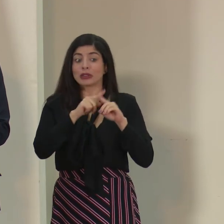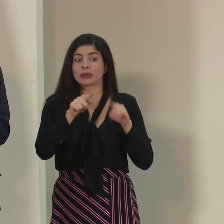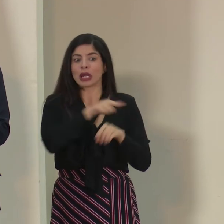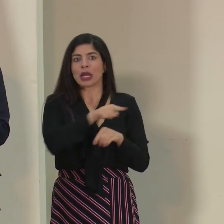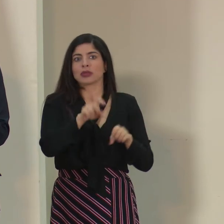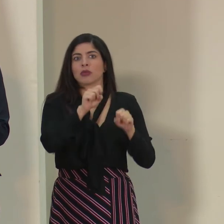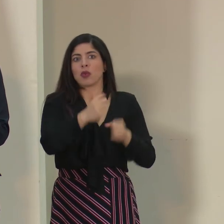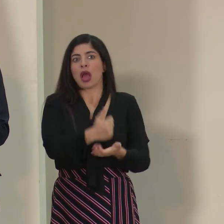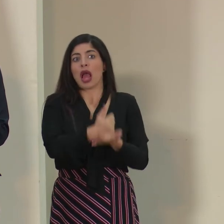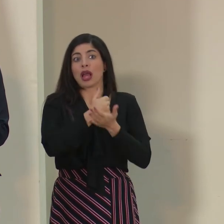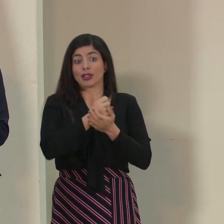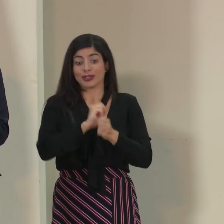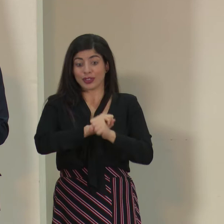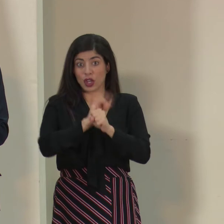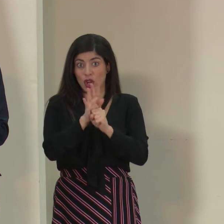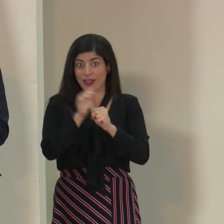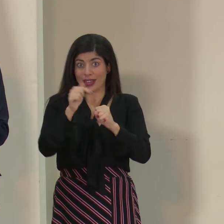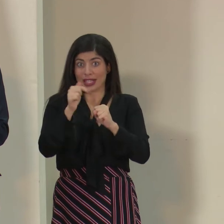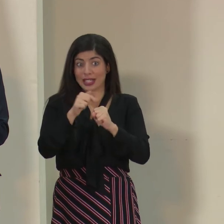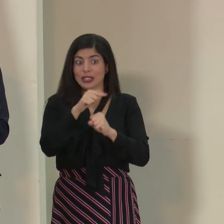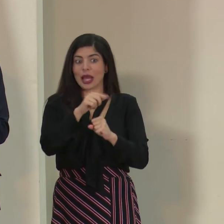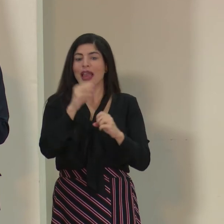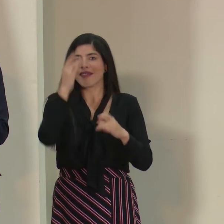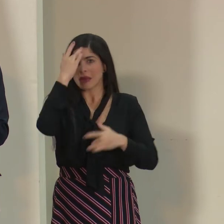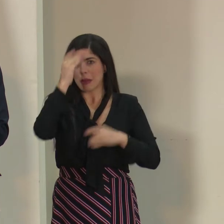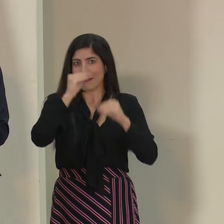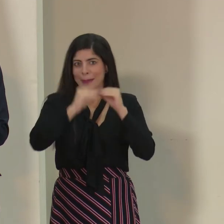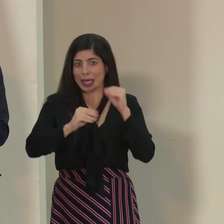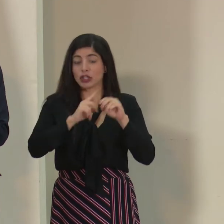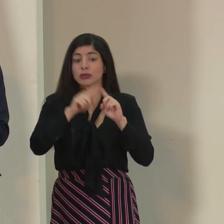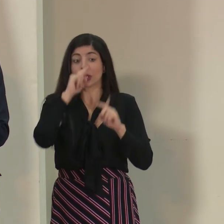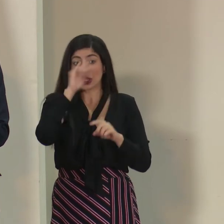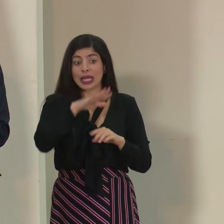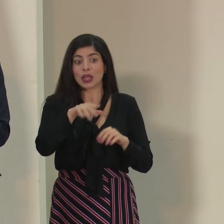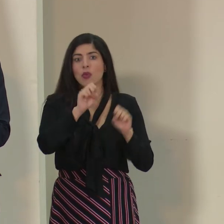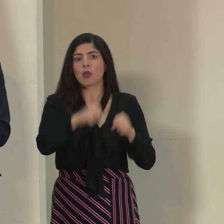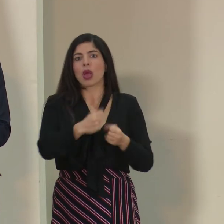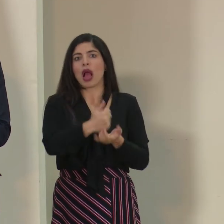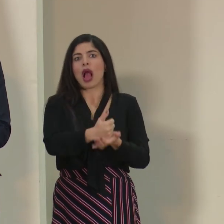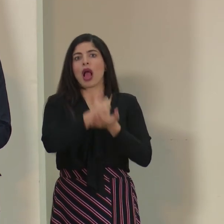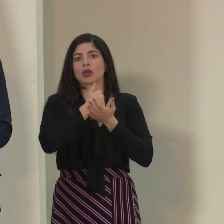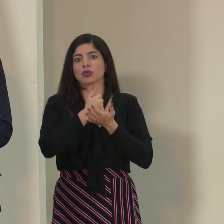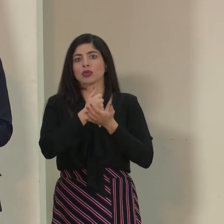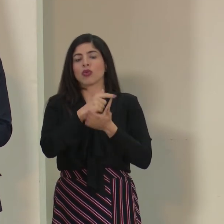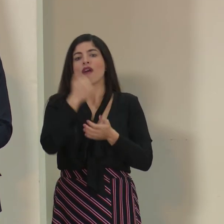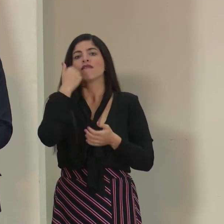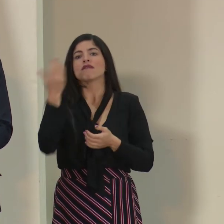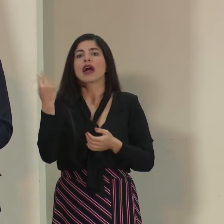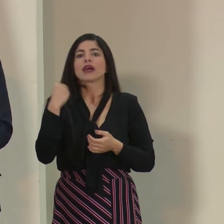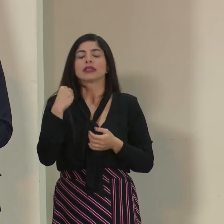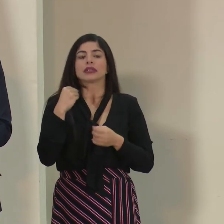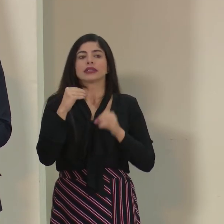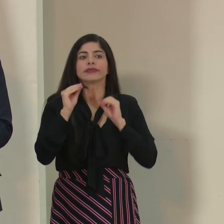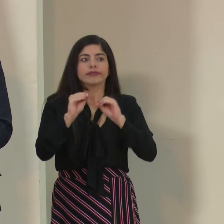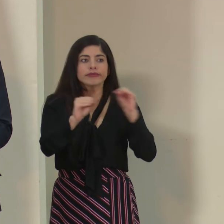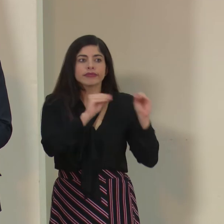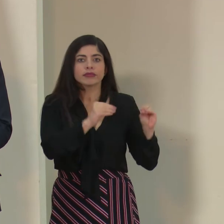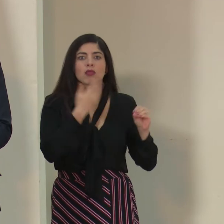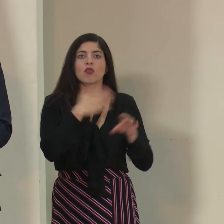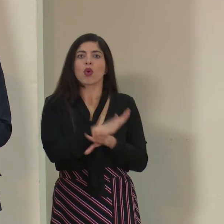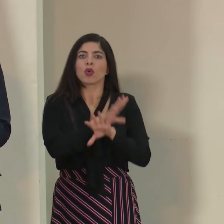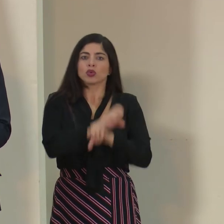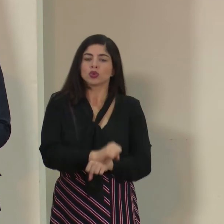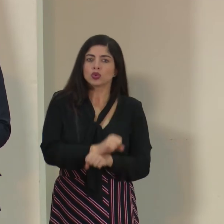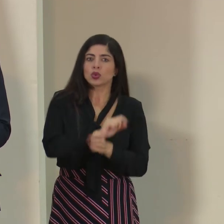ayudar, en el caso del COVID-19, son los que menos se enferman, pero son los que más nos pueden ayudar a transmitir estos buenos hábitos de higiene, de